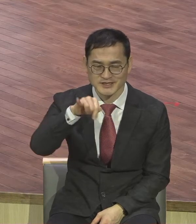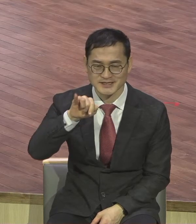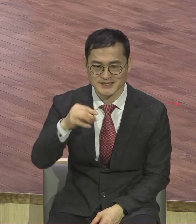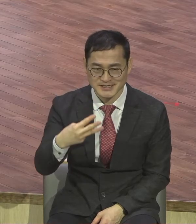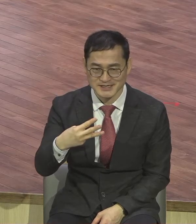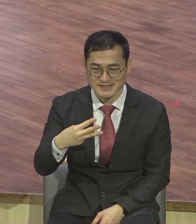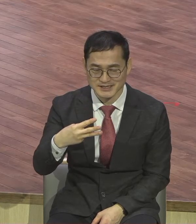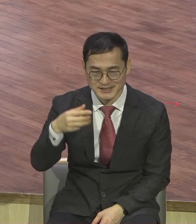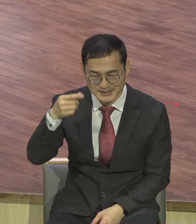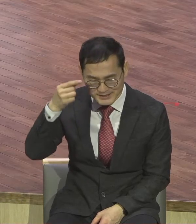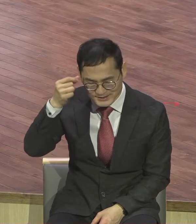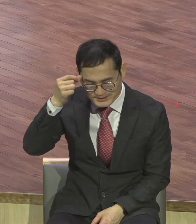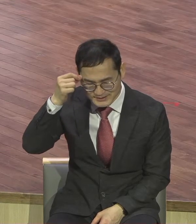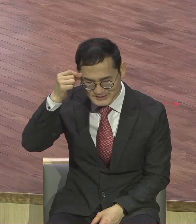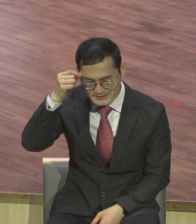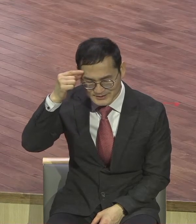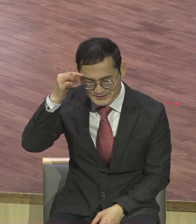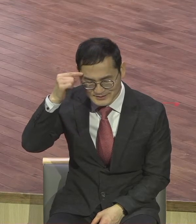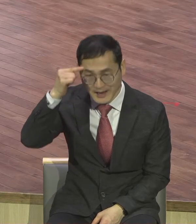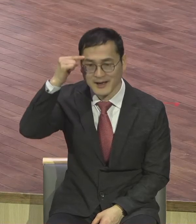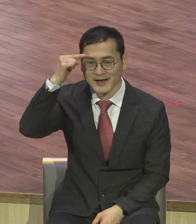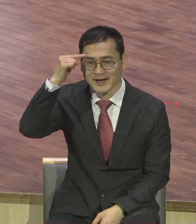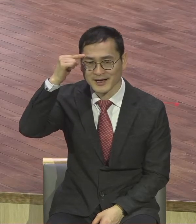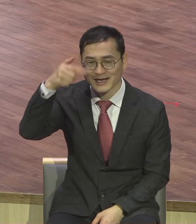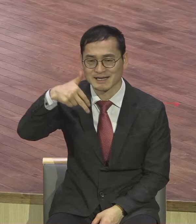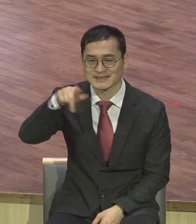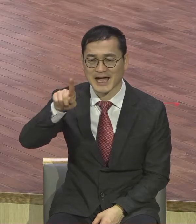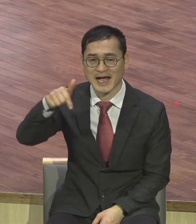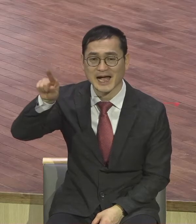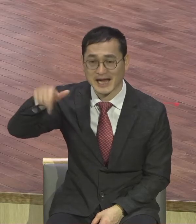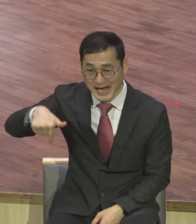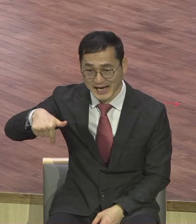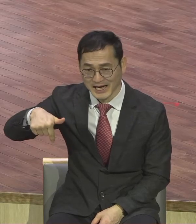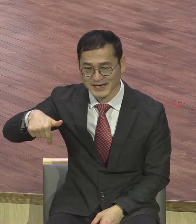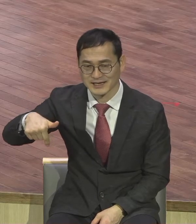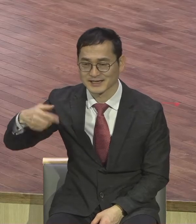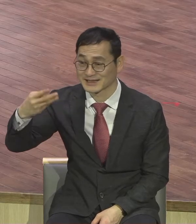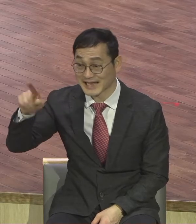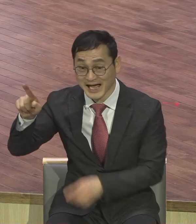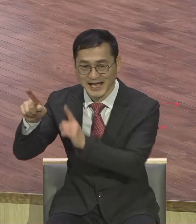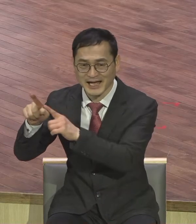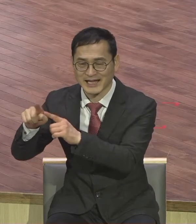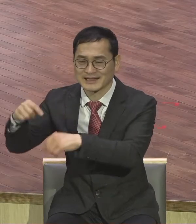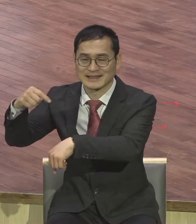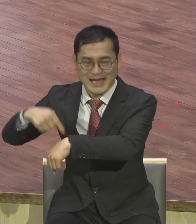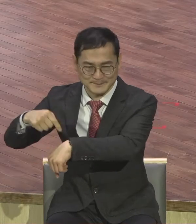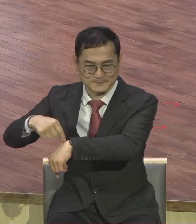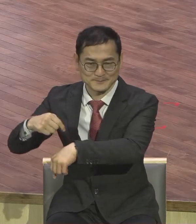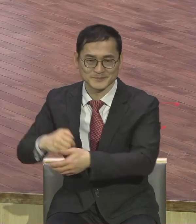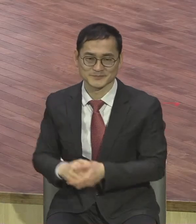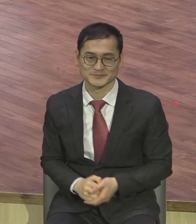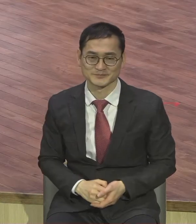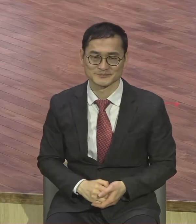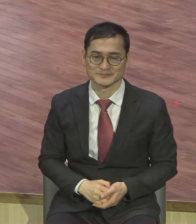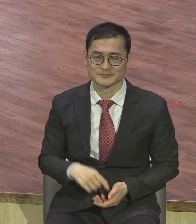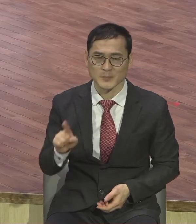현타 현실 자각타임이라 이 주말인데 헛된 꿈이나 망상 따위에